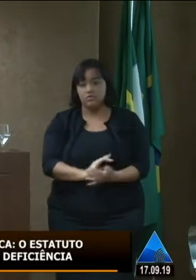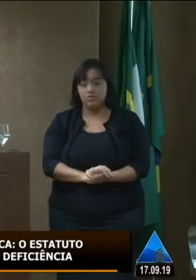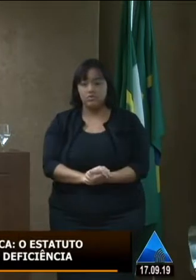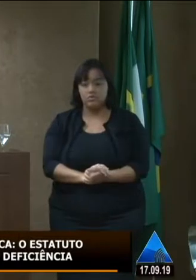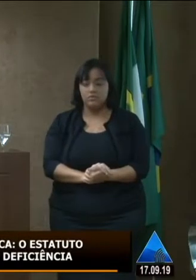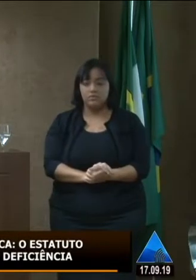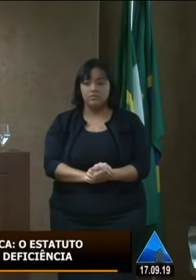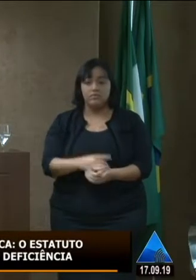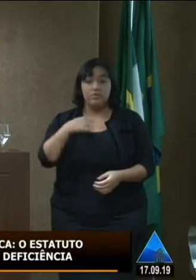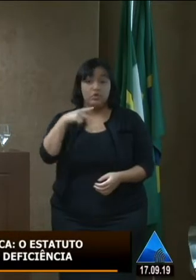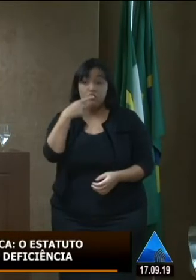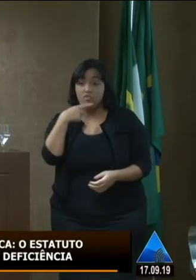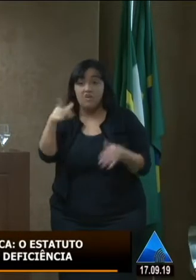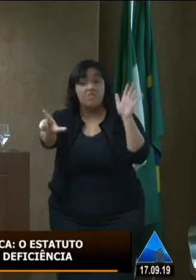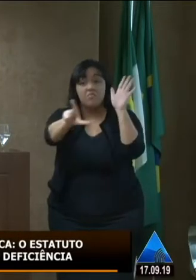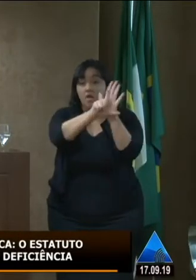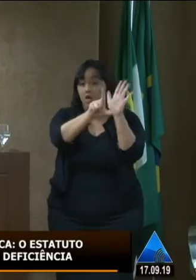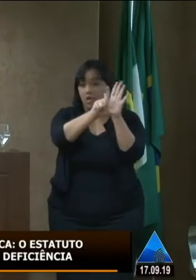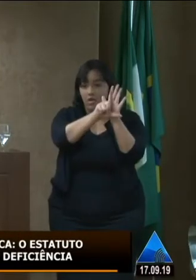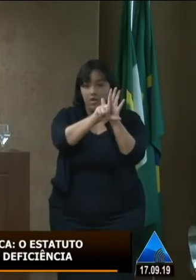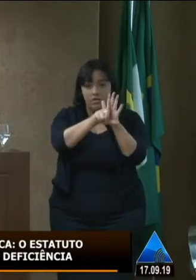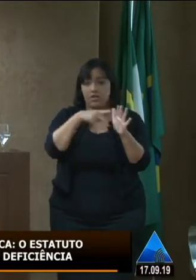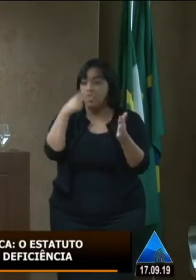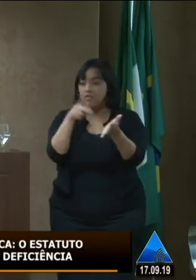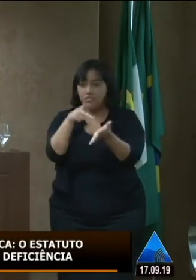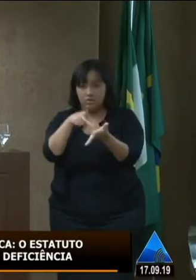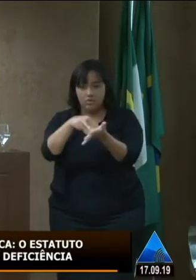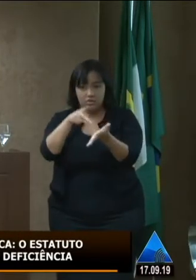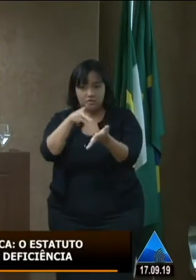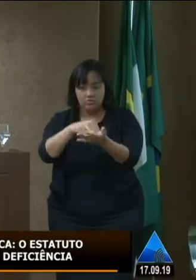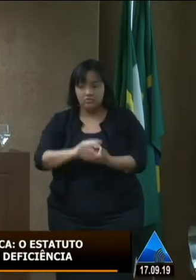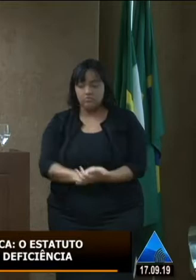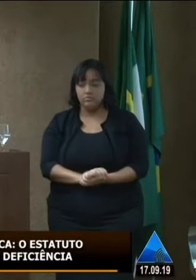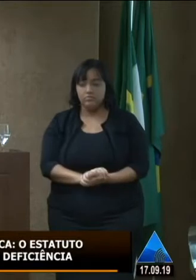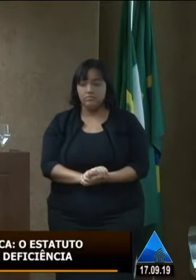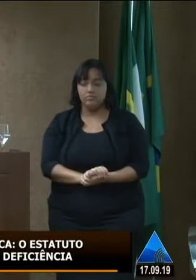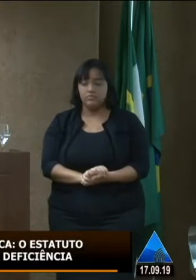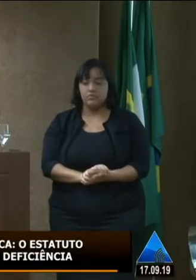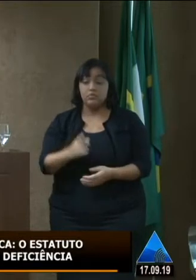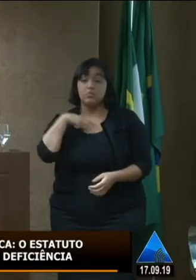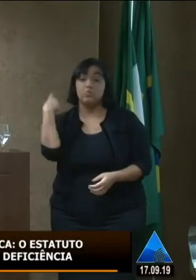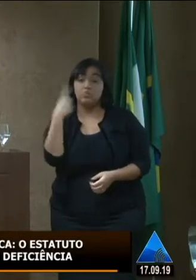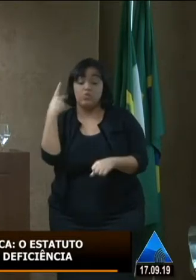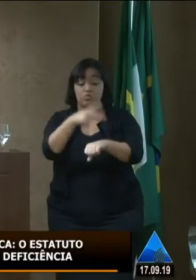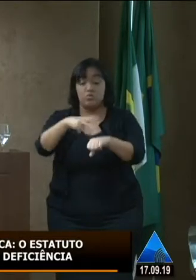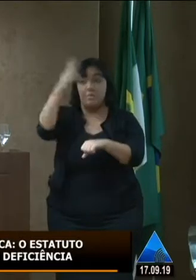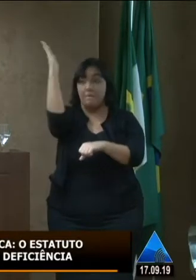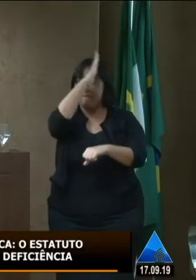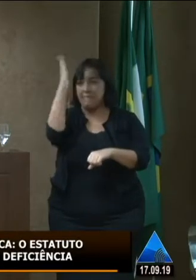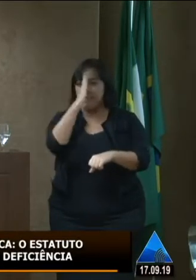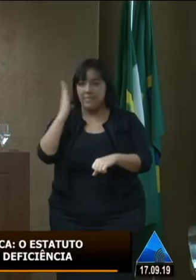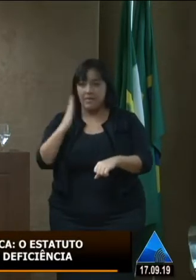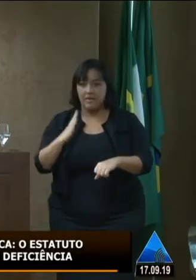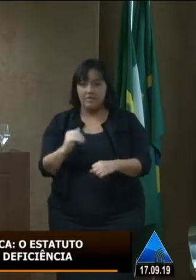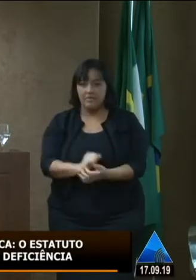declaração universal dos direitos humanos é o que eu estou fazendo e é o que o nosso país conhecido como o país que tem uma